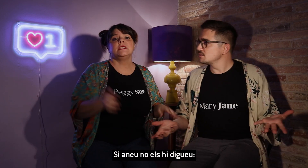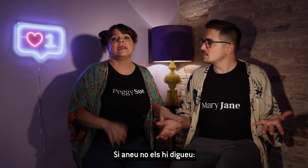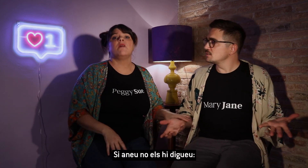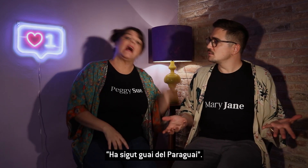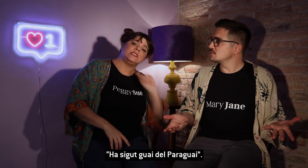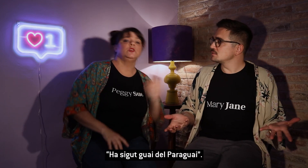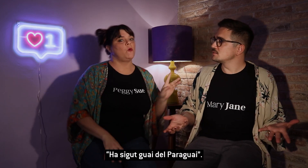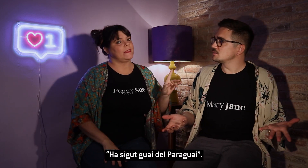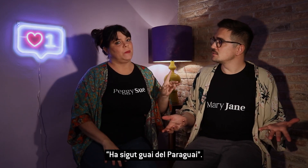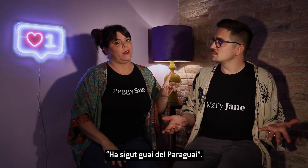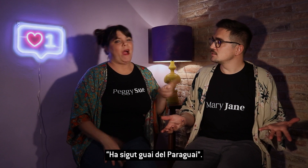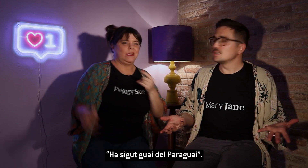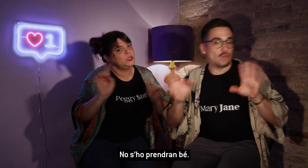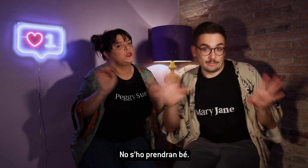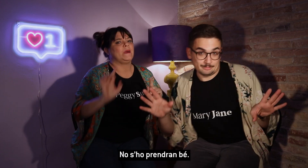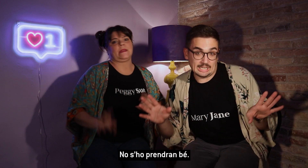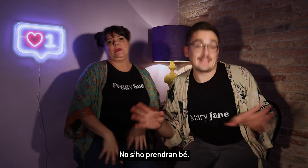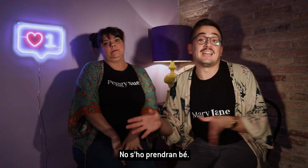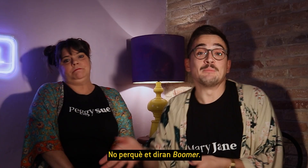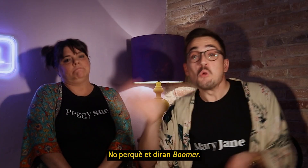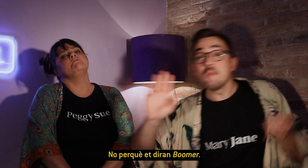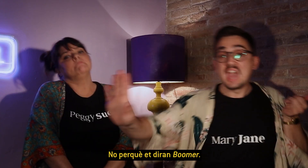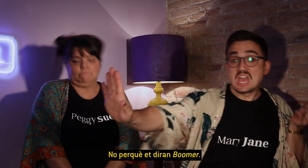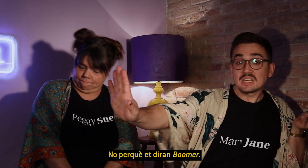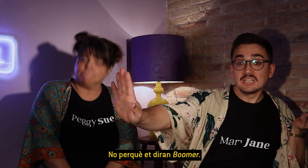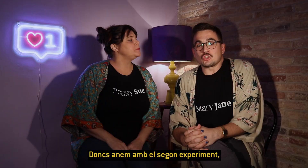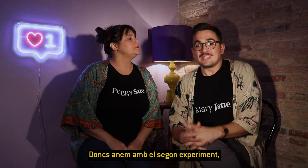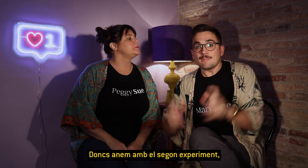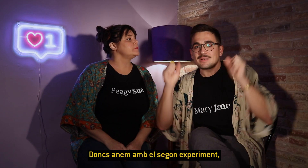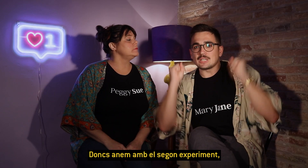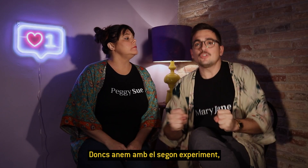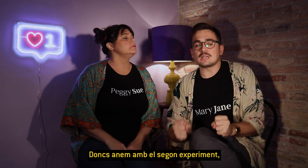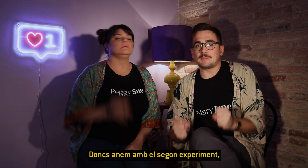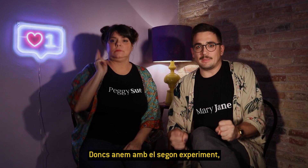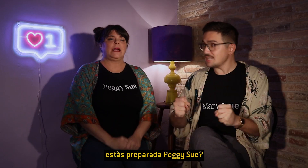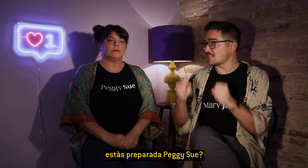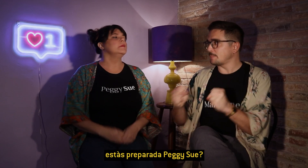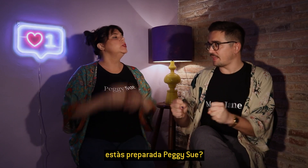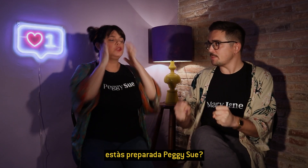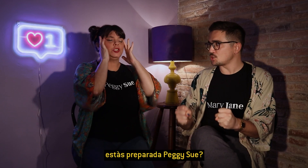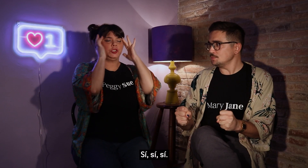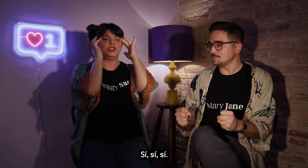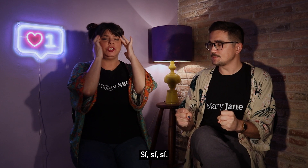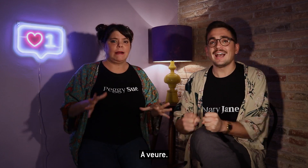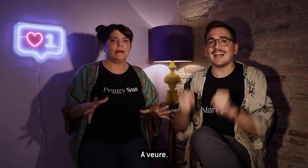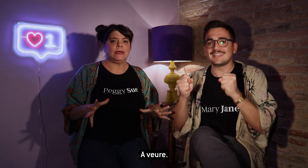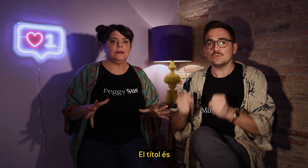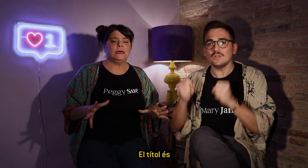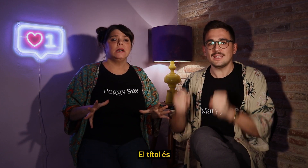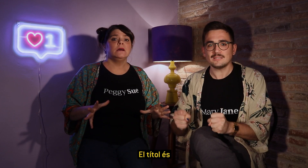digueu, ha sigut guai del Paraguai. No, perquè t'he tirat, umer! Doncs, anem amb el segon experiment, estàs preparada per això? sí, sí. El títol és